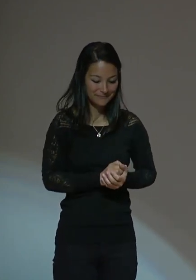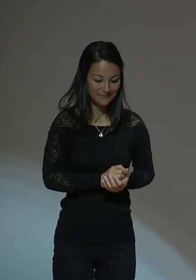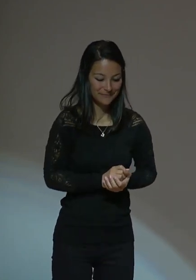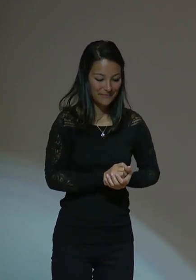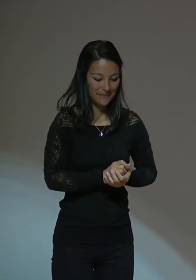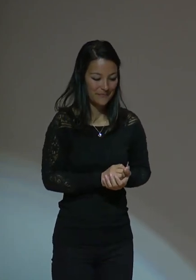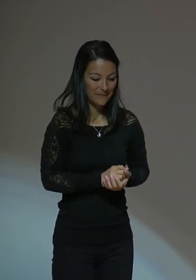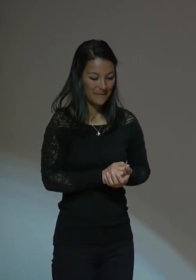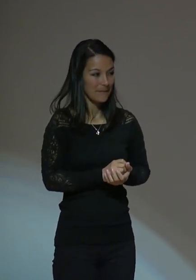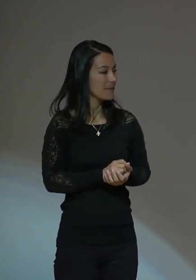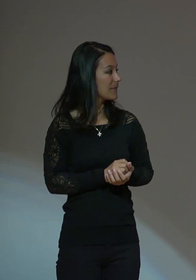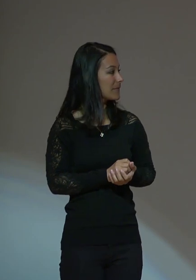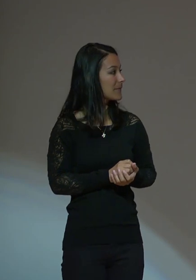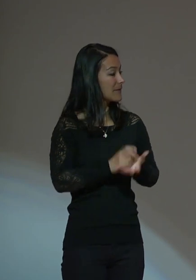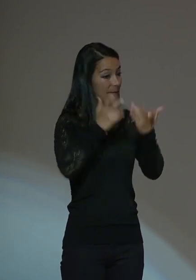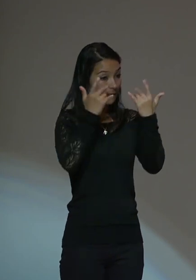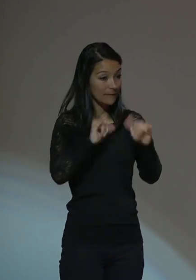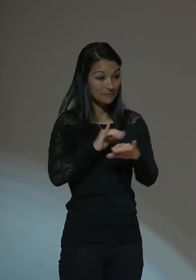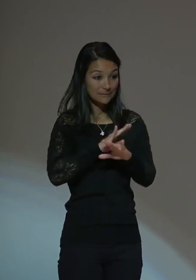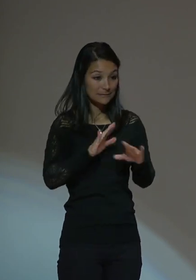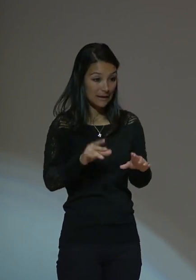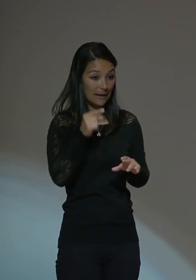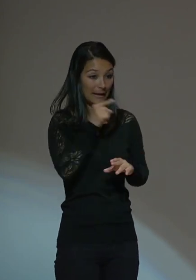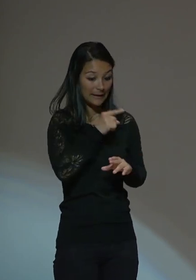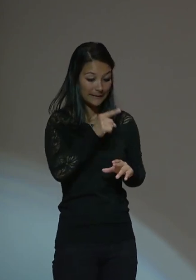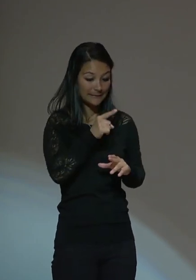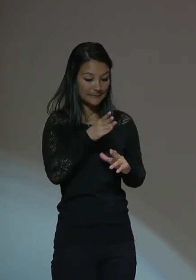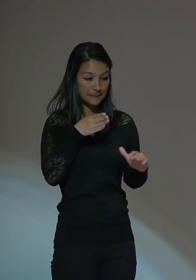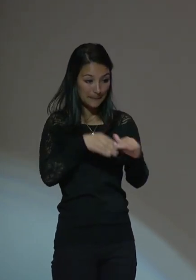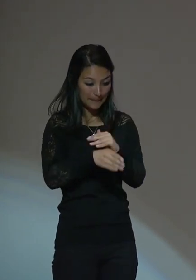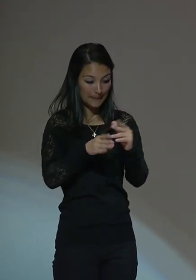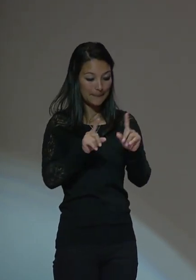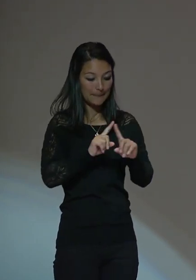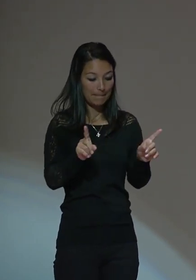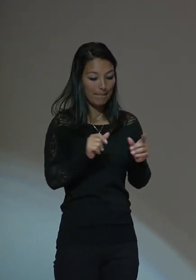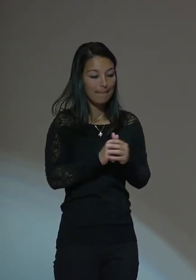Bueno, después de esta introducción,